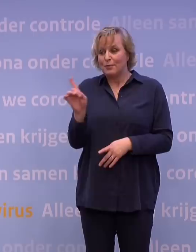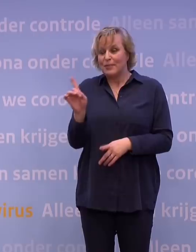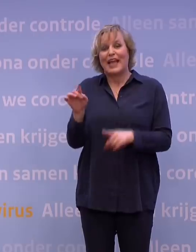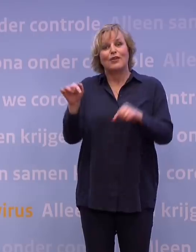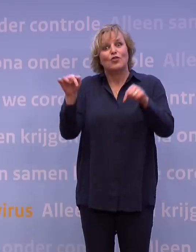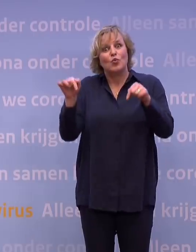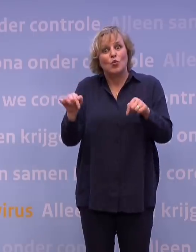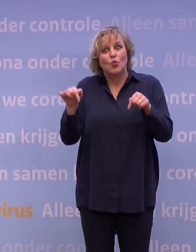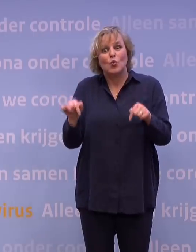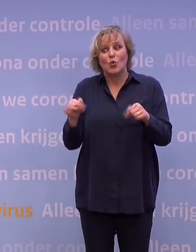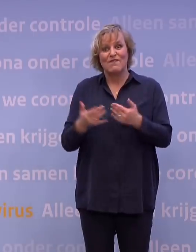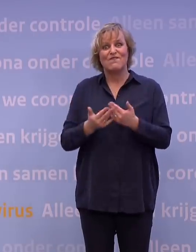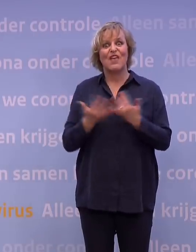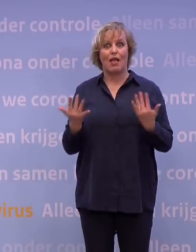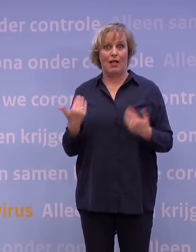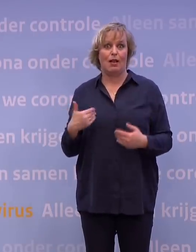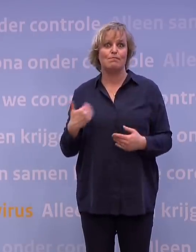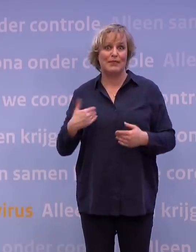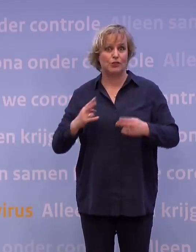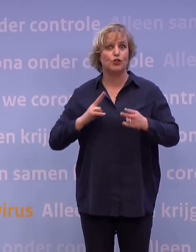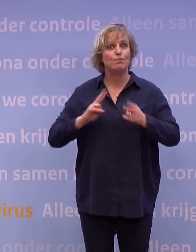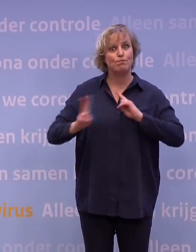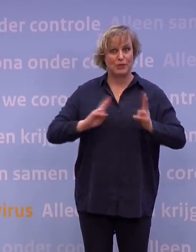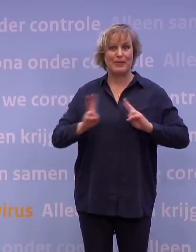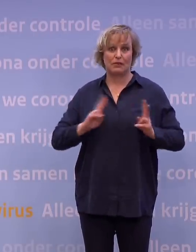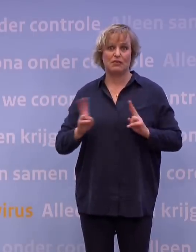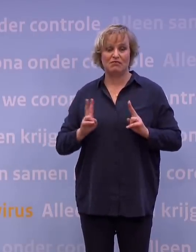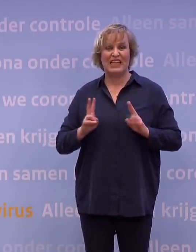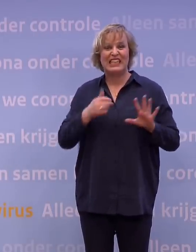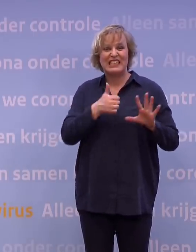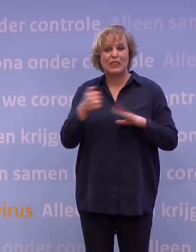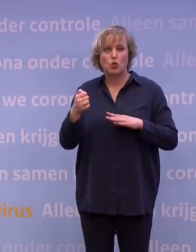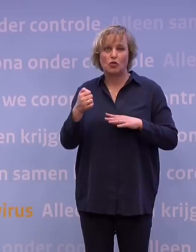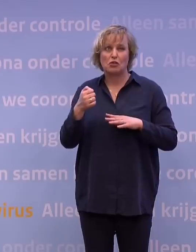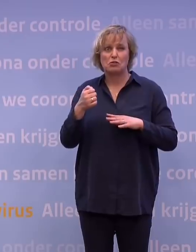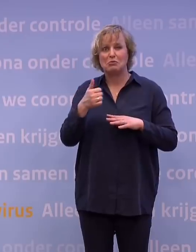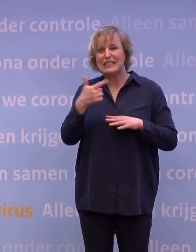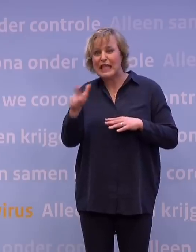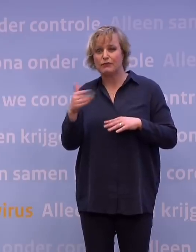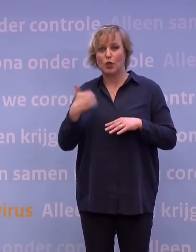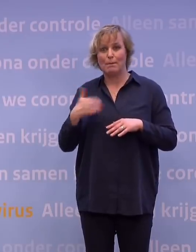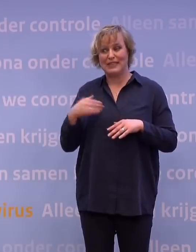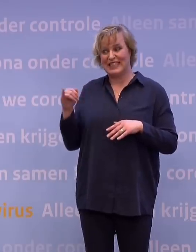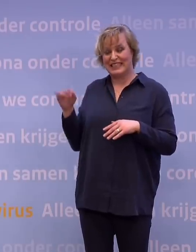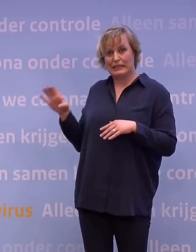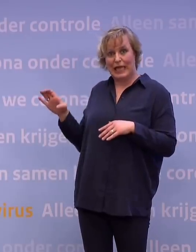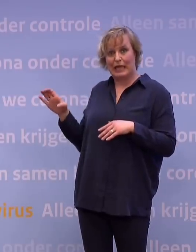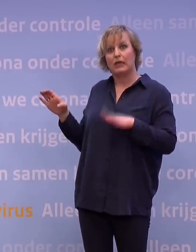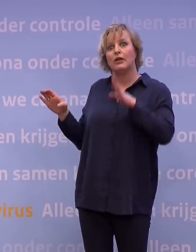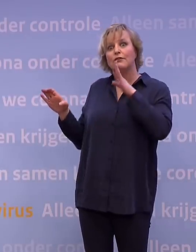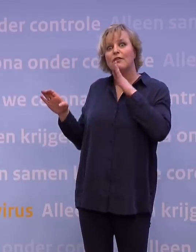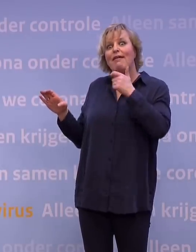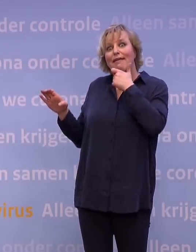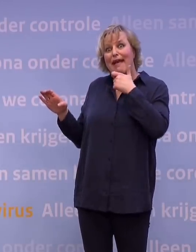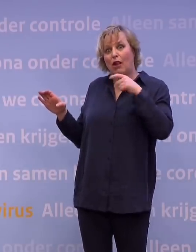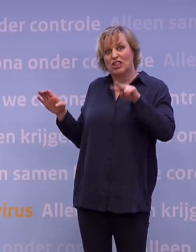een heel groot aantal mensen wat besmet is, is nog steeds 660, 670 mensen op de intensive care. Als nu dat Engelse virus gaat oplieren,